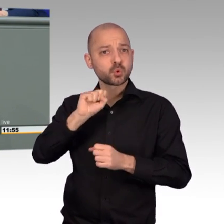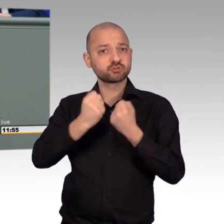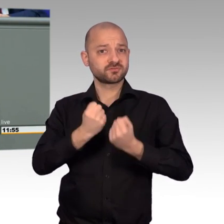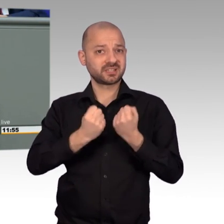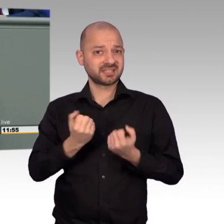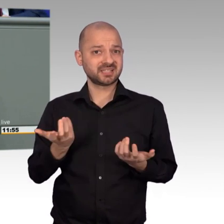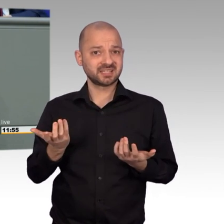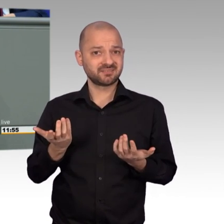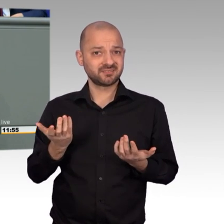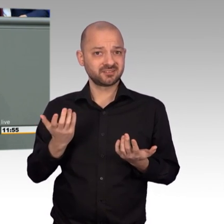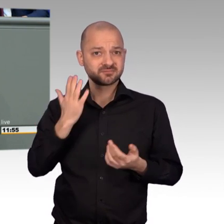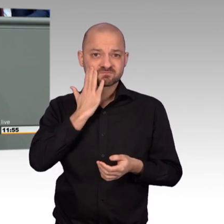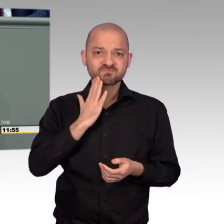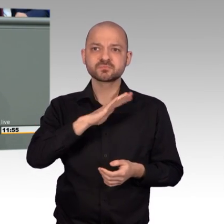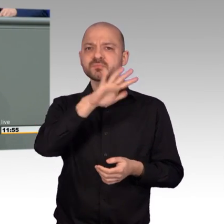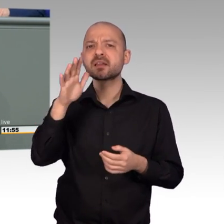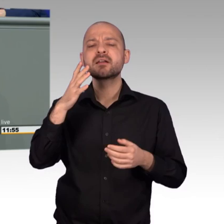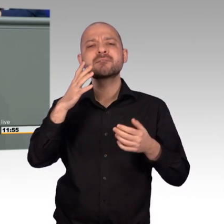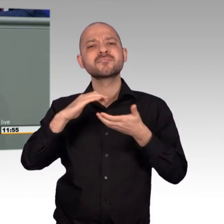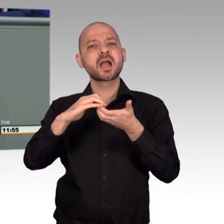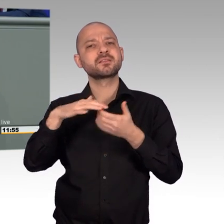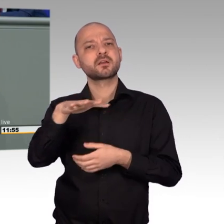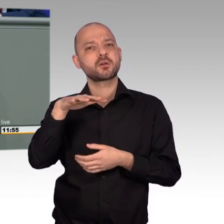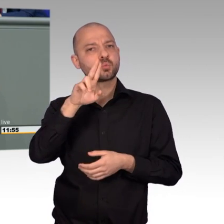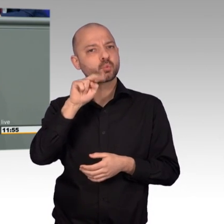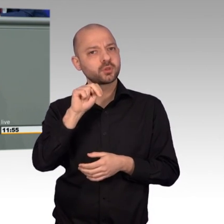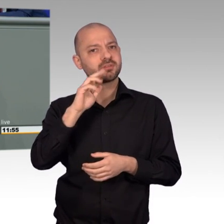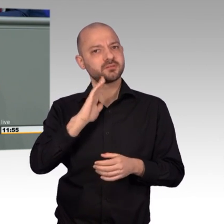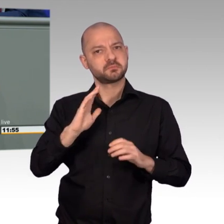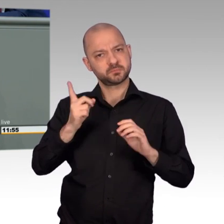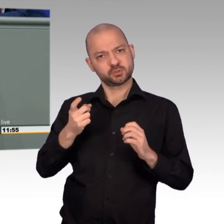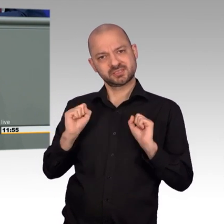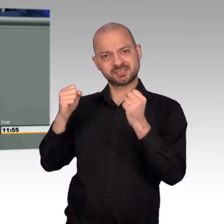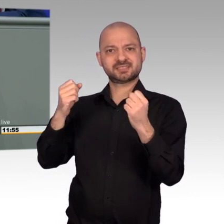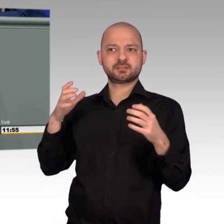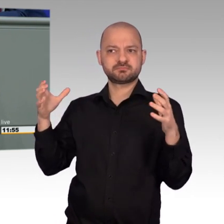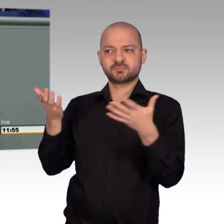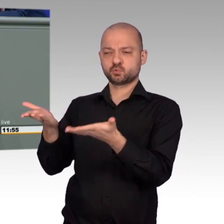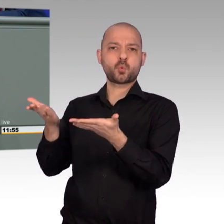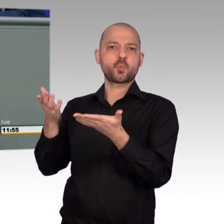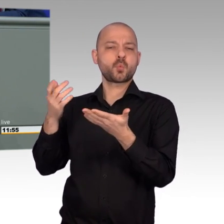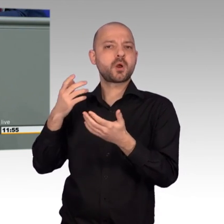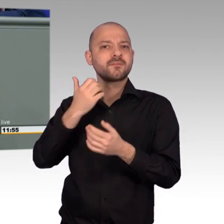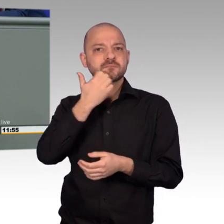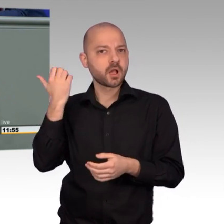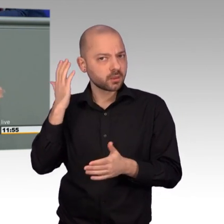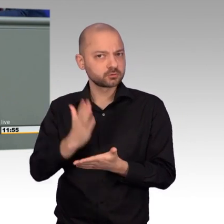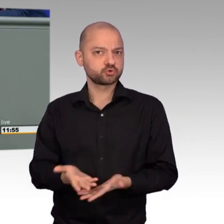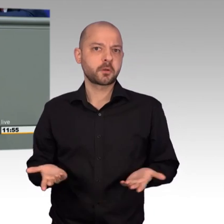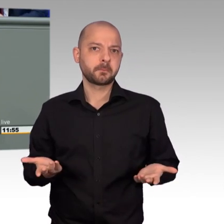weil sie von ihren Mitgliedstaaten im Stich gelassen werden. Und auch die Bundesregierung hätte hier mehr Einsatz zeigen können. Statt sich für eine starke Rolle